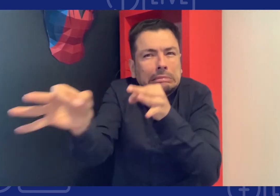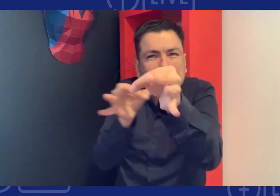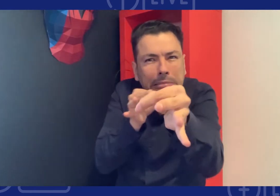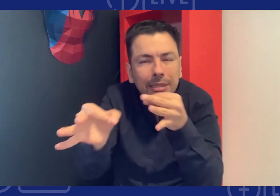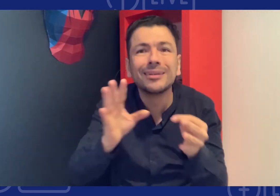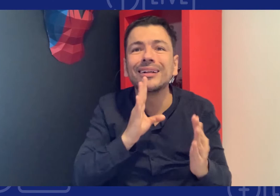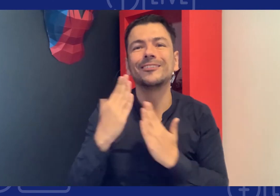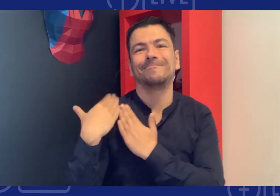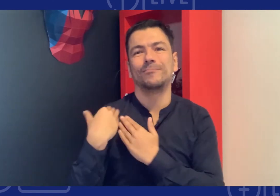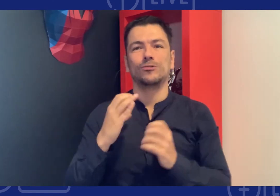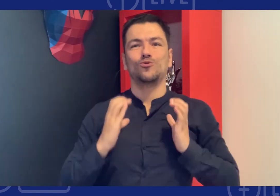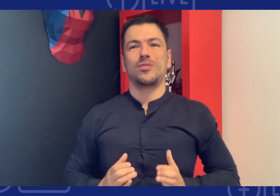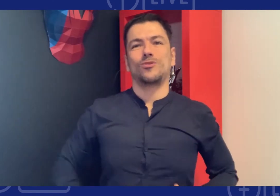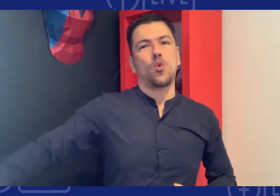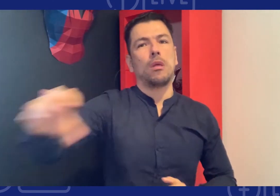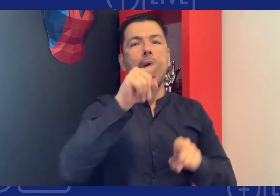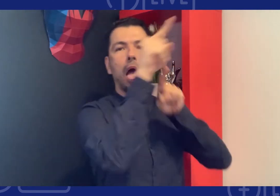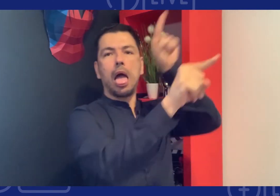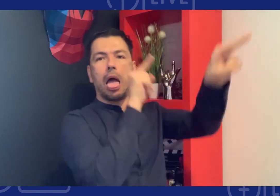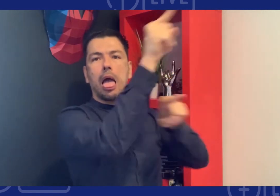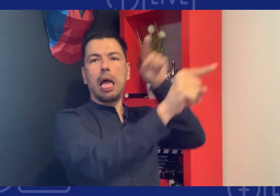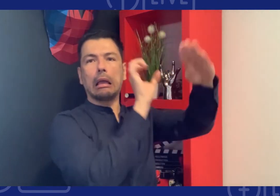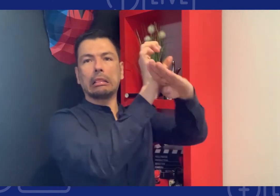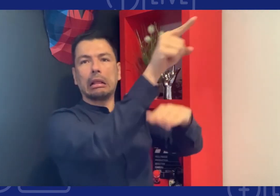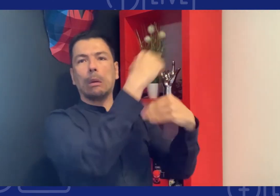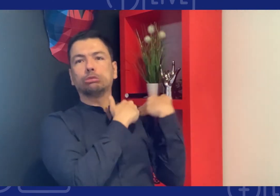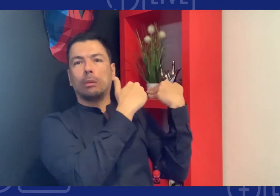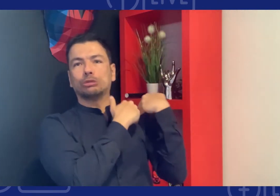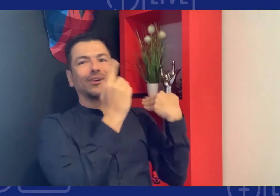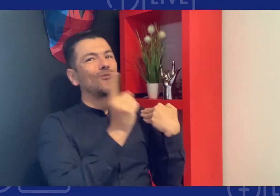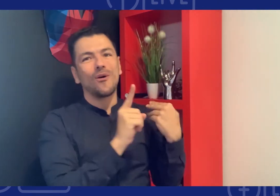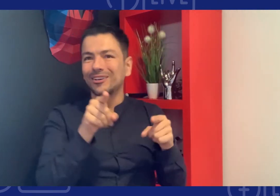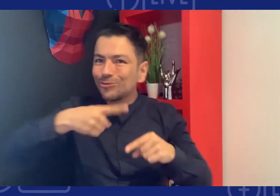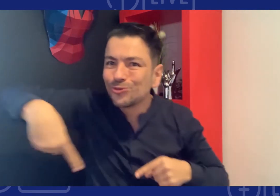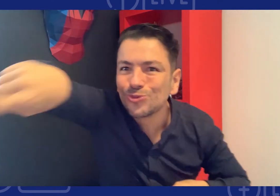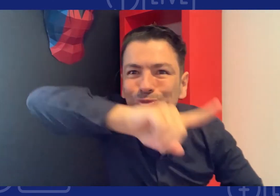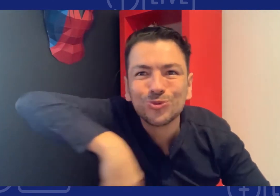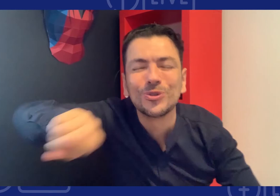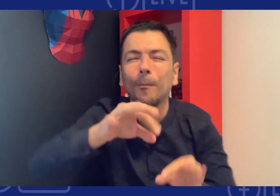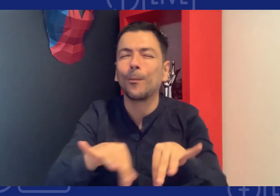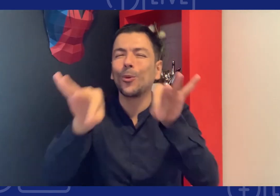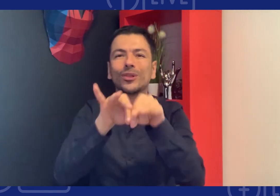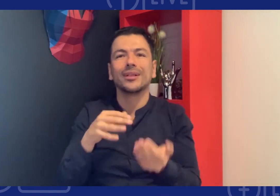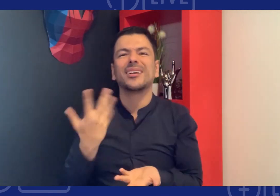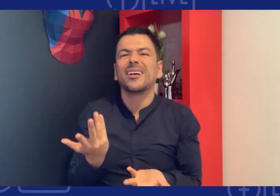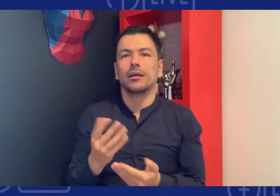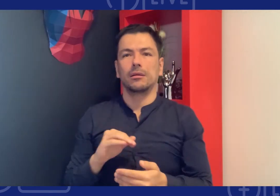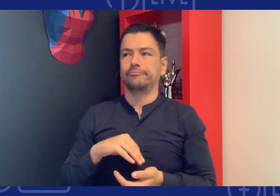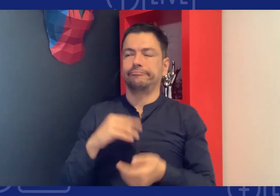darle oportunidad a los maestros sordos no pensar que las entidades son las responsables nosotros como